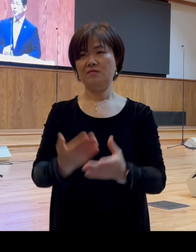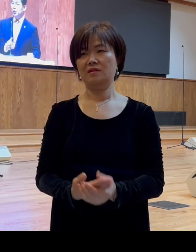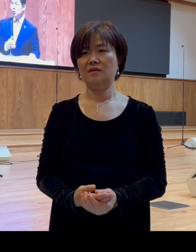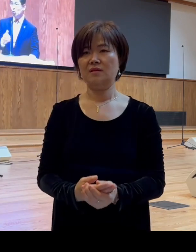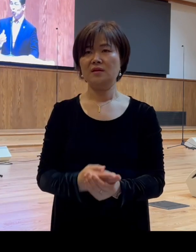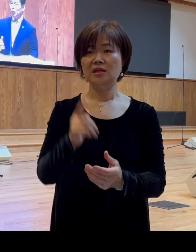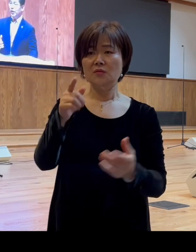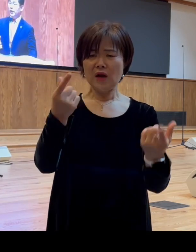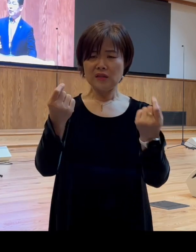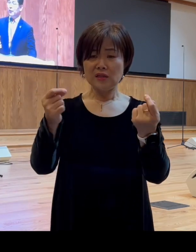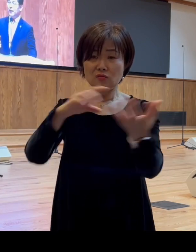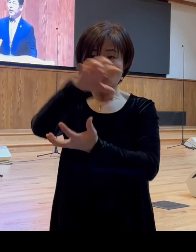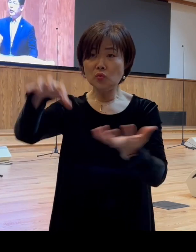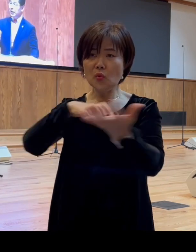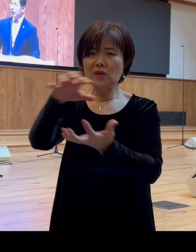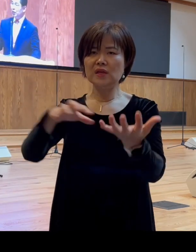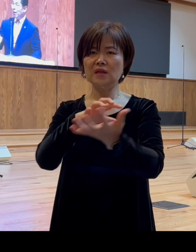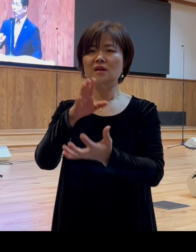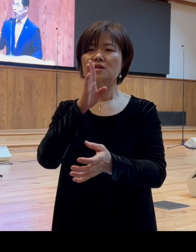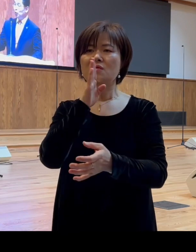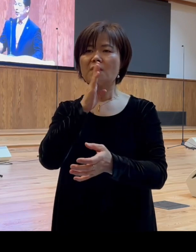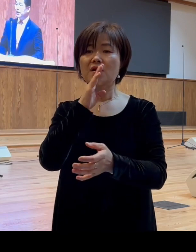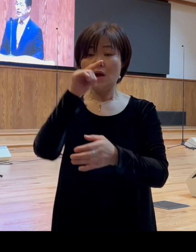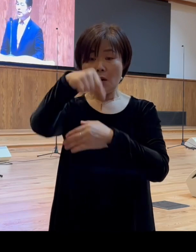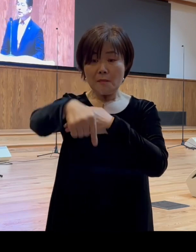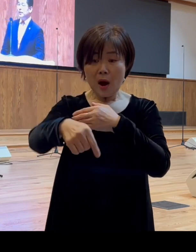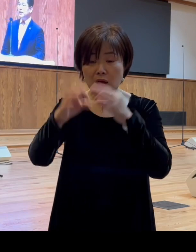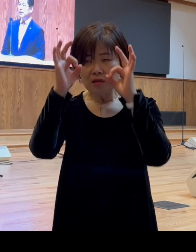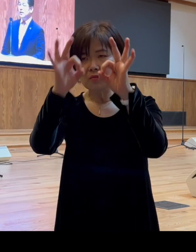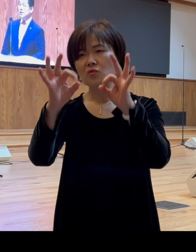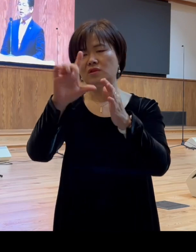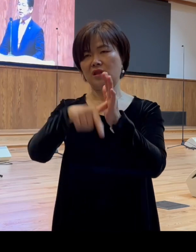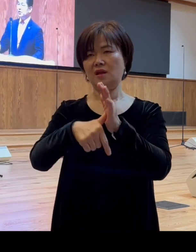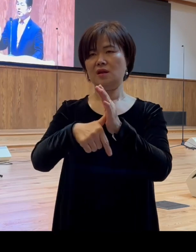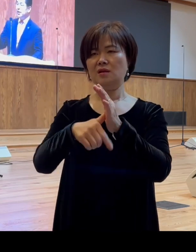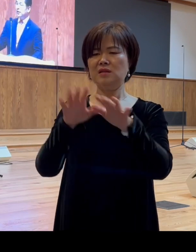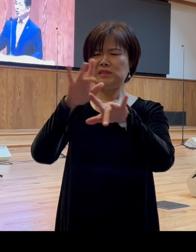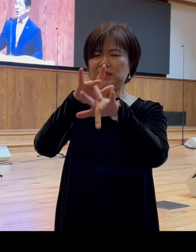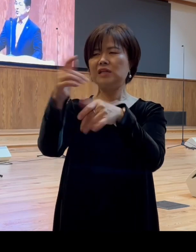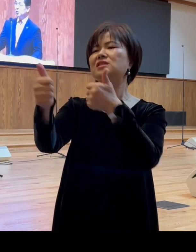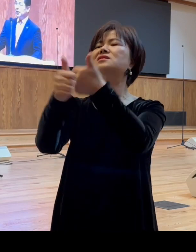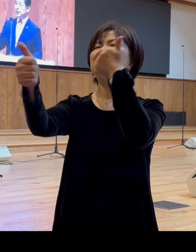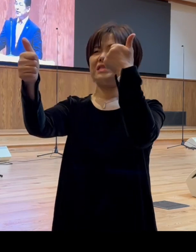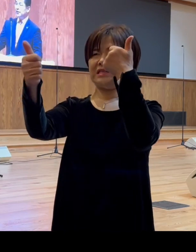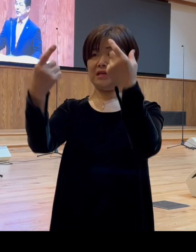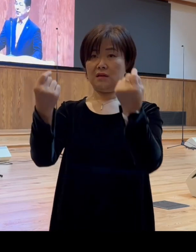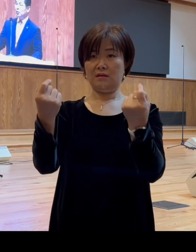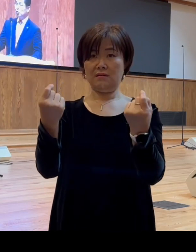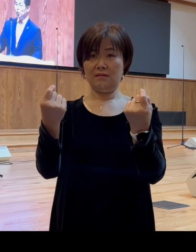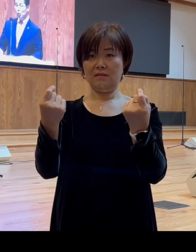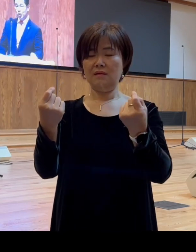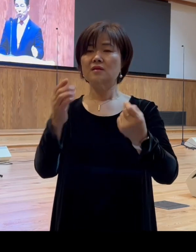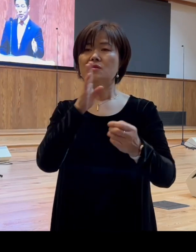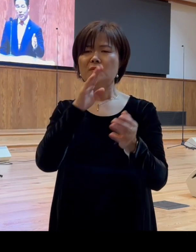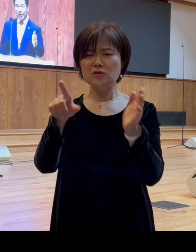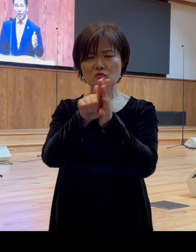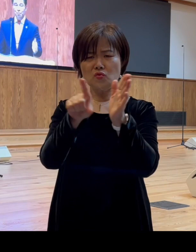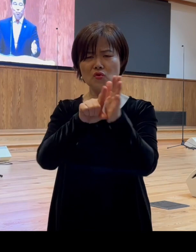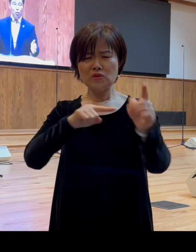소동이 일견 밖으로 볼 때는 사단이 승리한 것 같습니다 그럼 종교 지도자들의 음모가